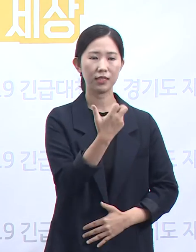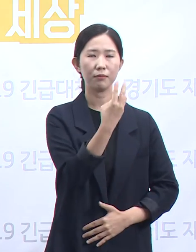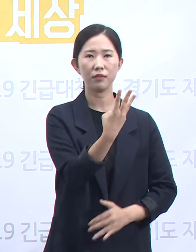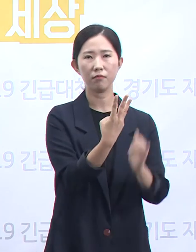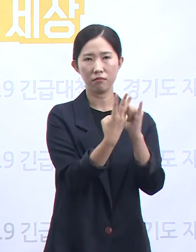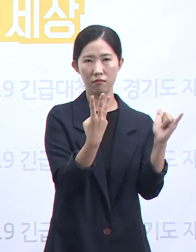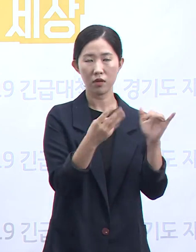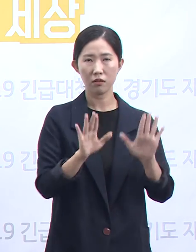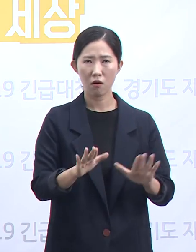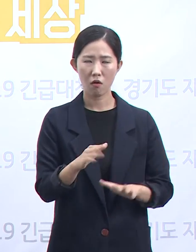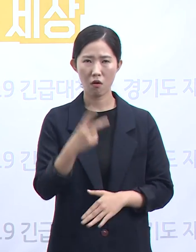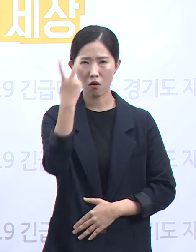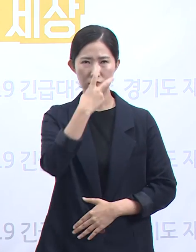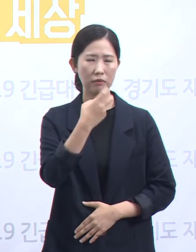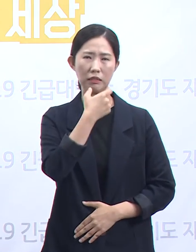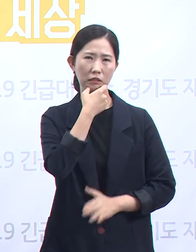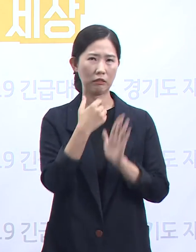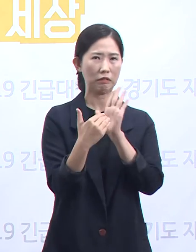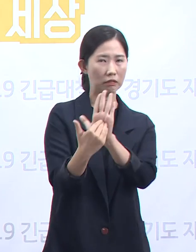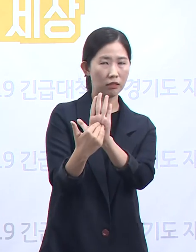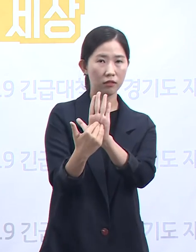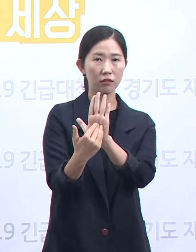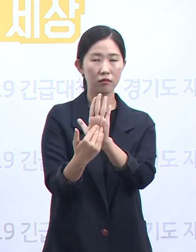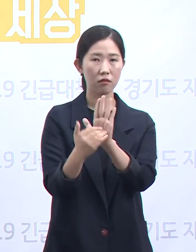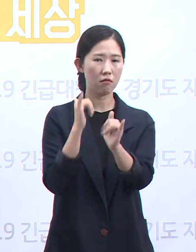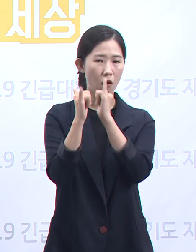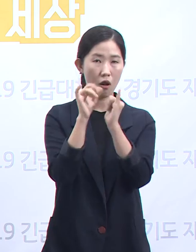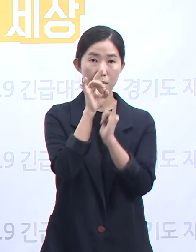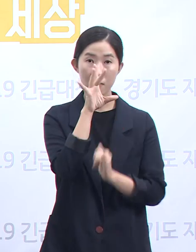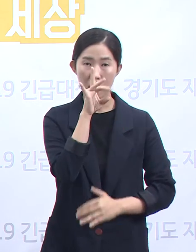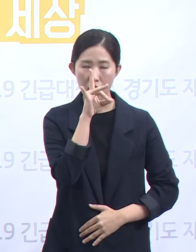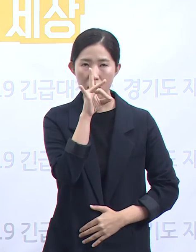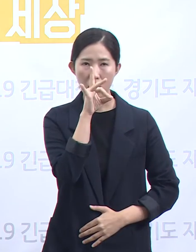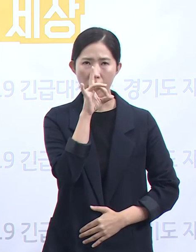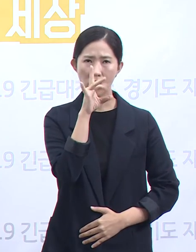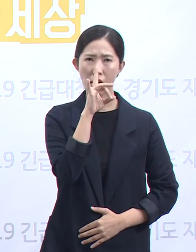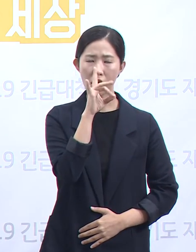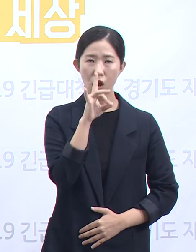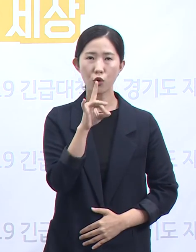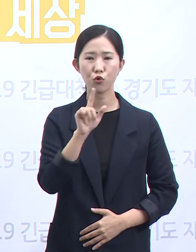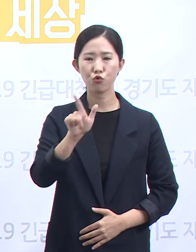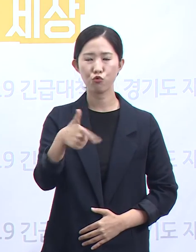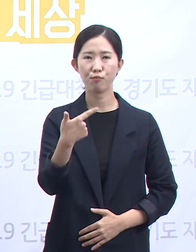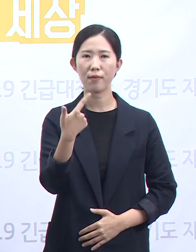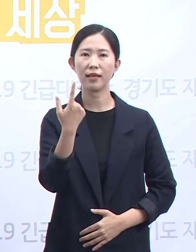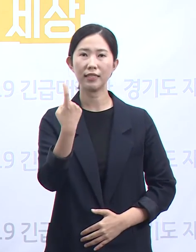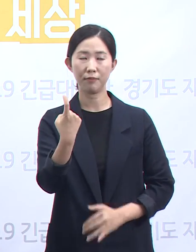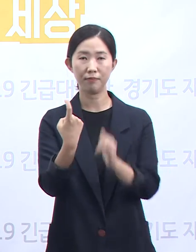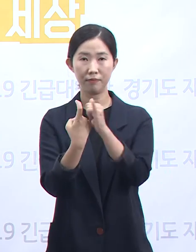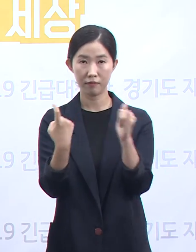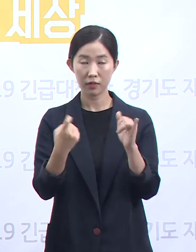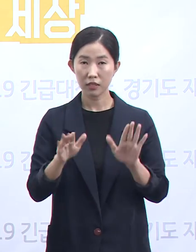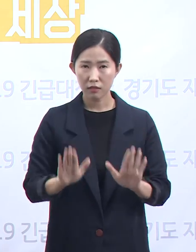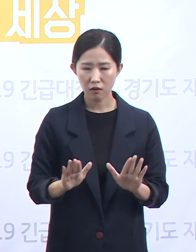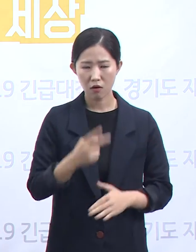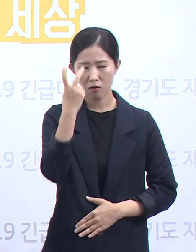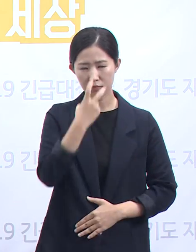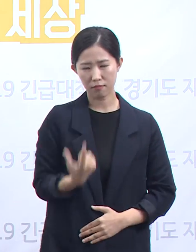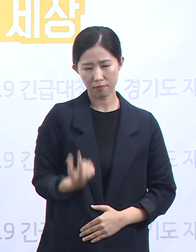연락 두절 등의 이유로 미검사자로 분류된 사람은 610명입니다. 역시 신속한 검사를 유도하기 위한 조치 중입니다.